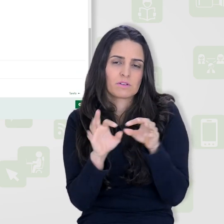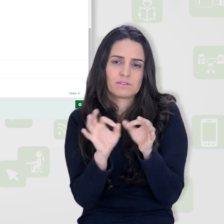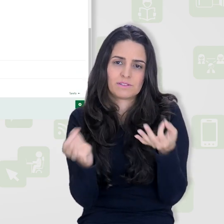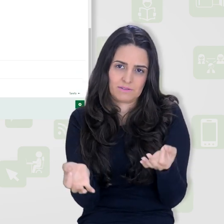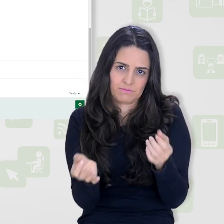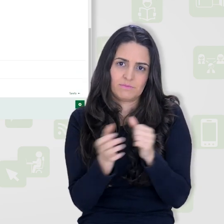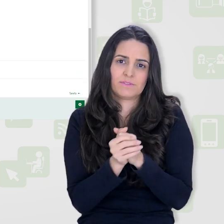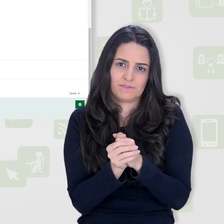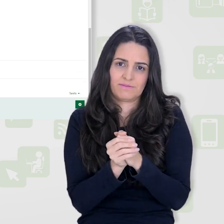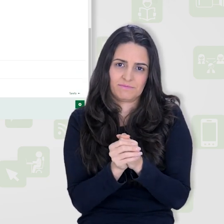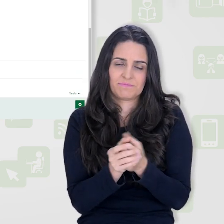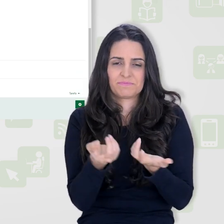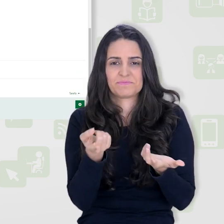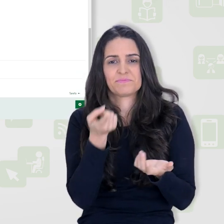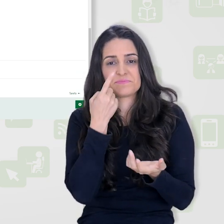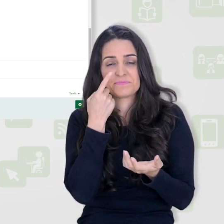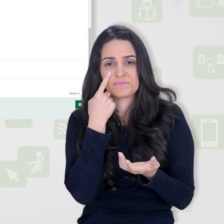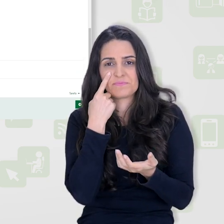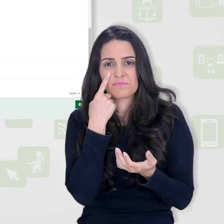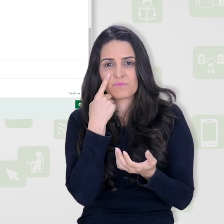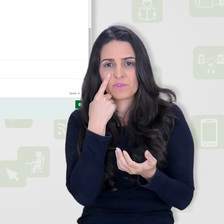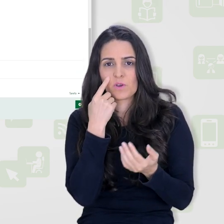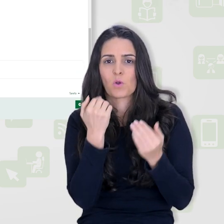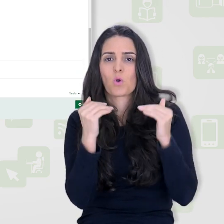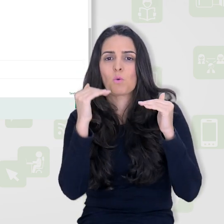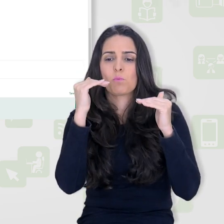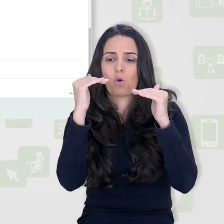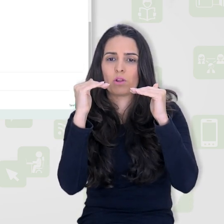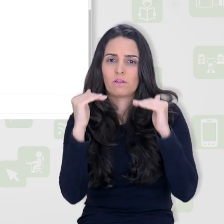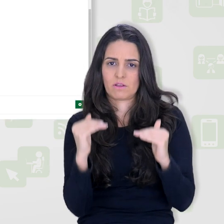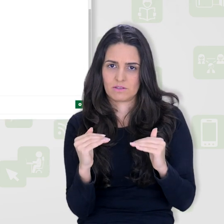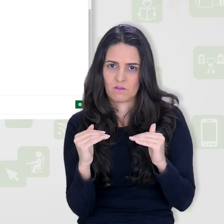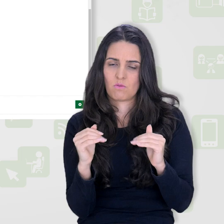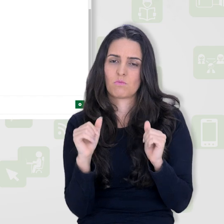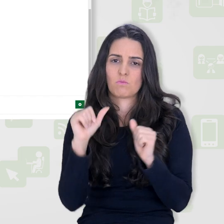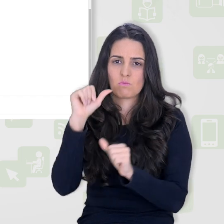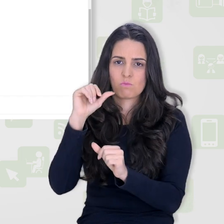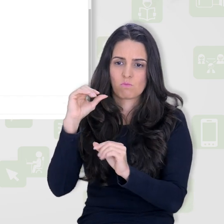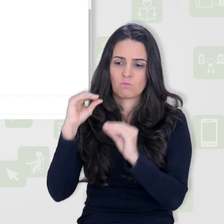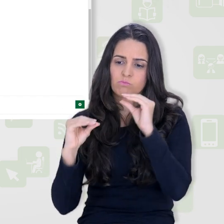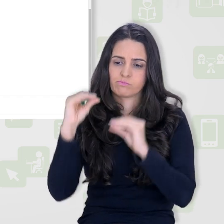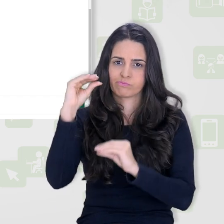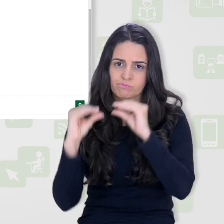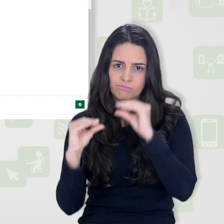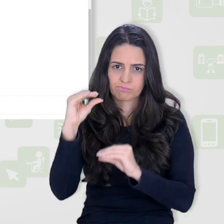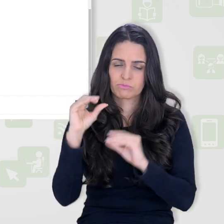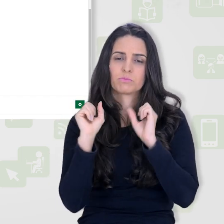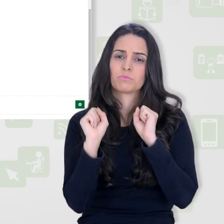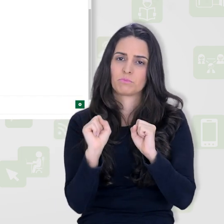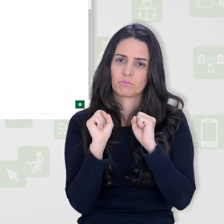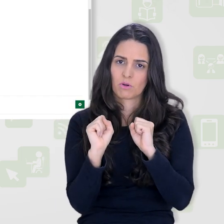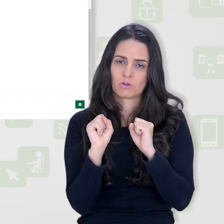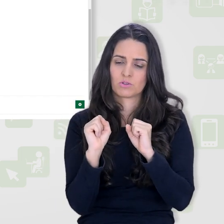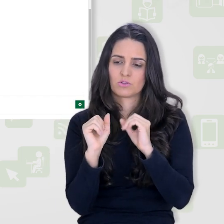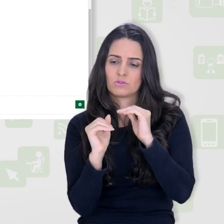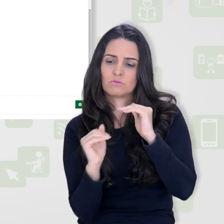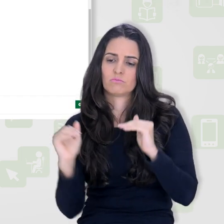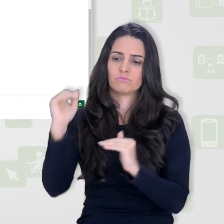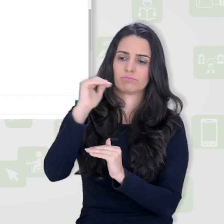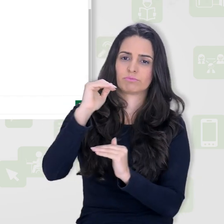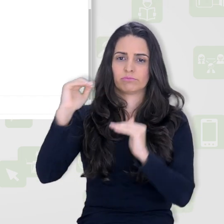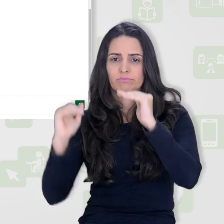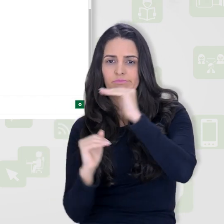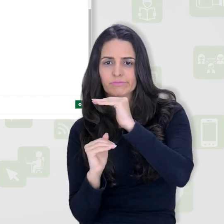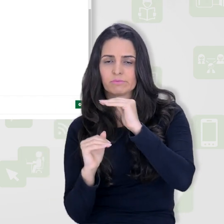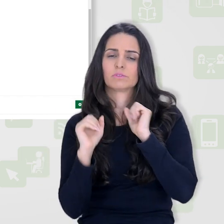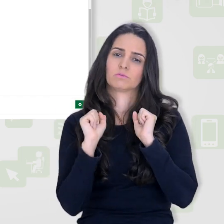observe aqui, muito importante, a ordenação dos níveis. Eu posso alterar, manter esse padrão, mas eu posso alterar crescente